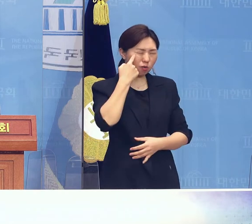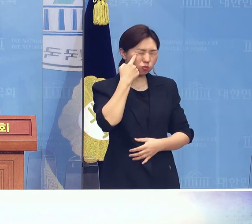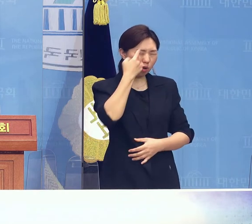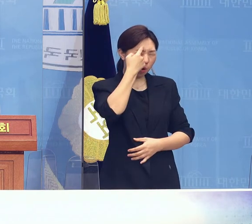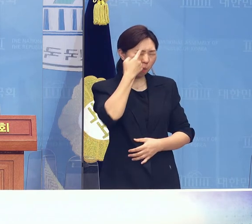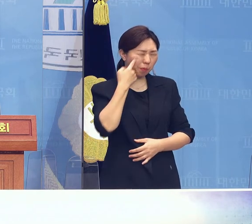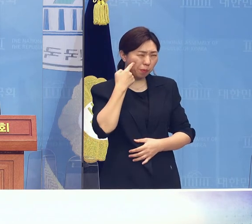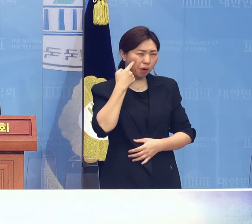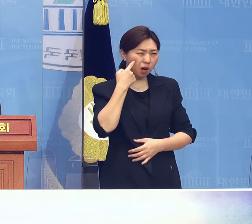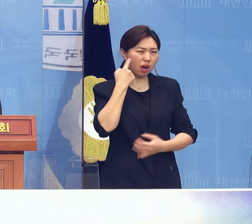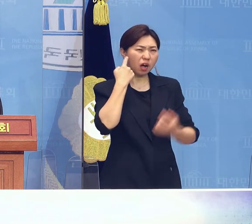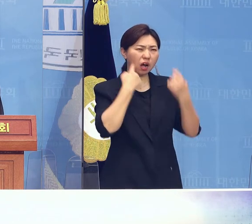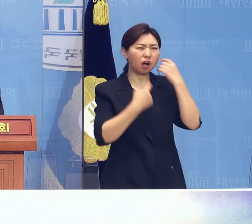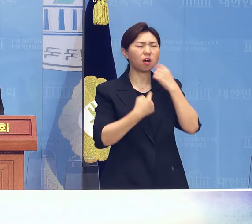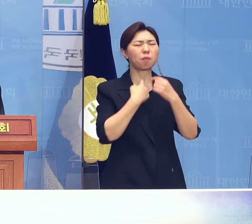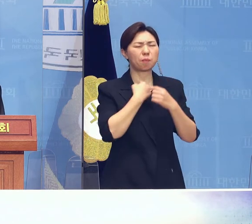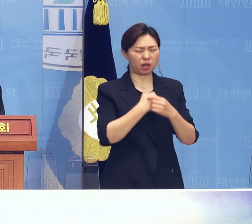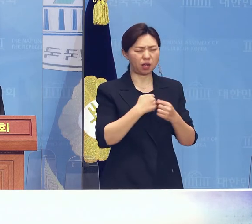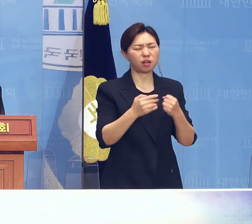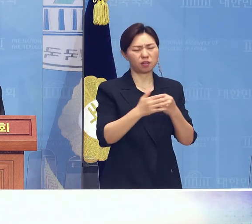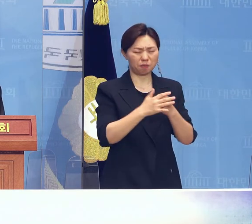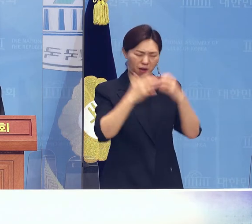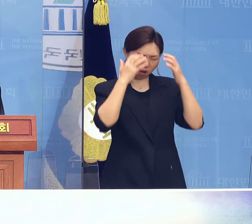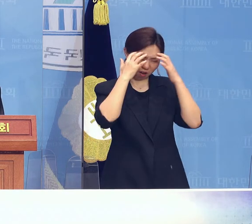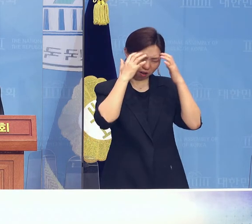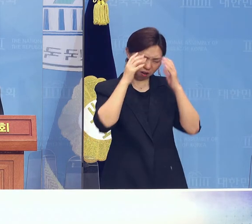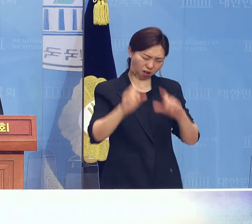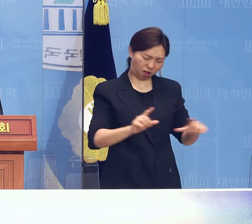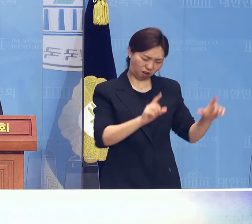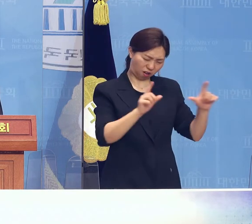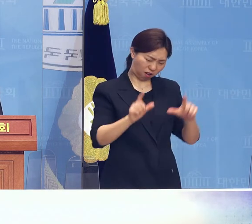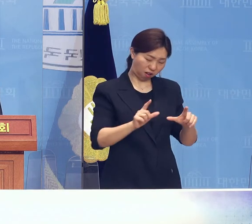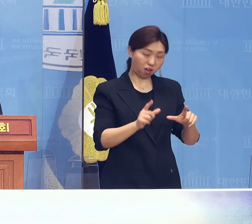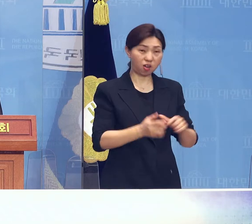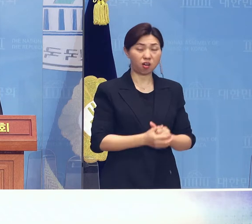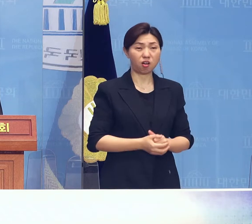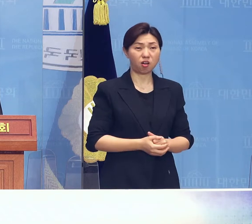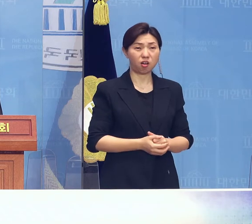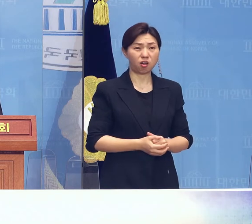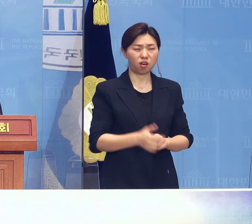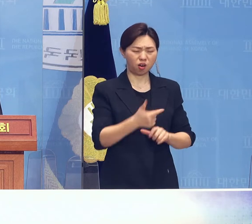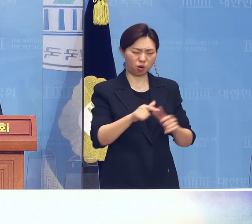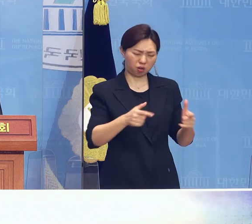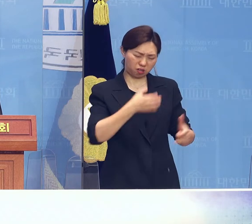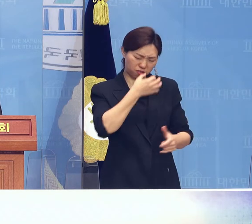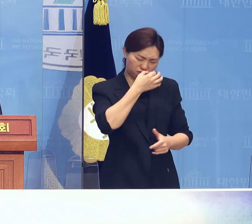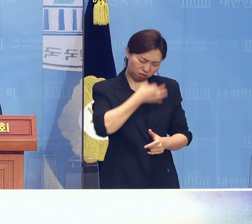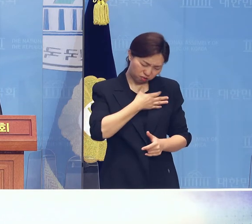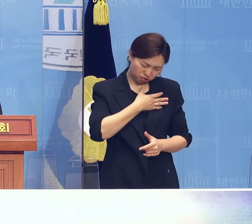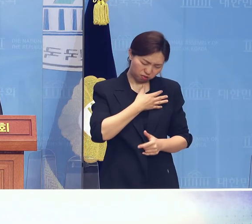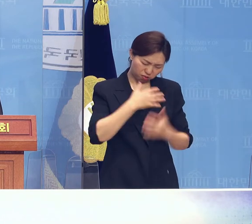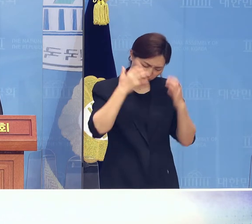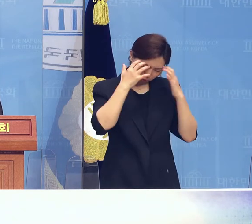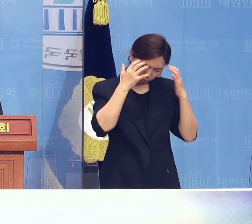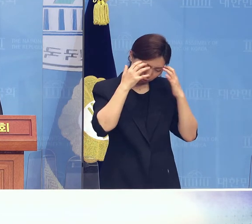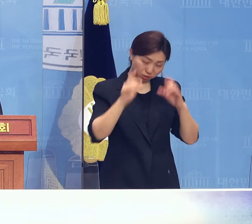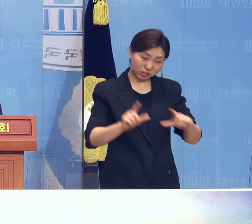사안과 무거운 짐을 지난 72년 동안